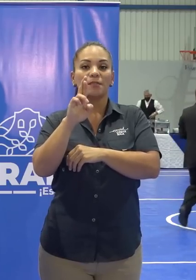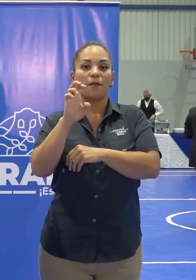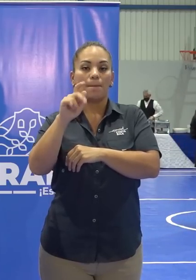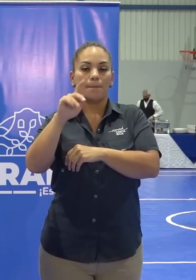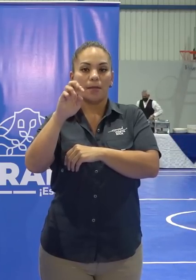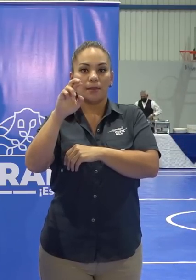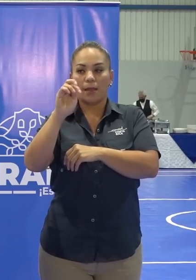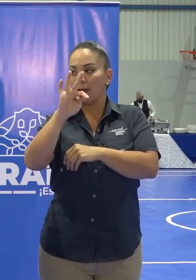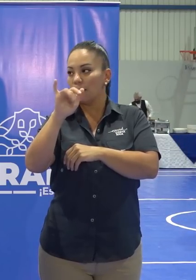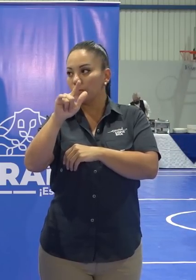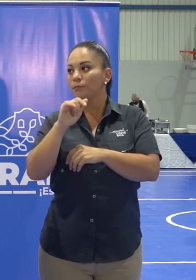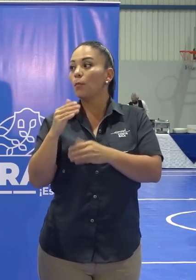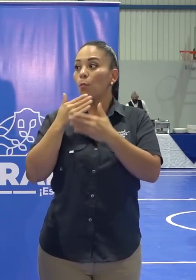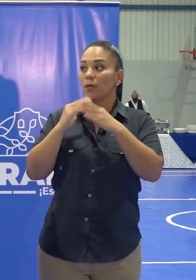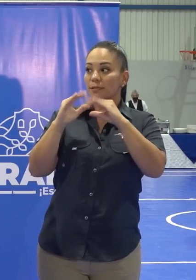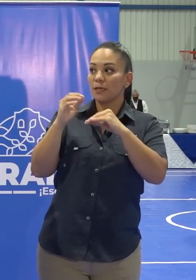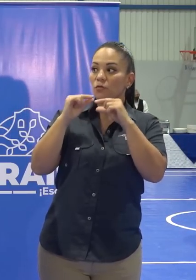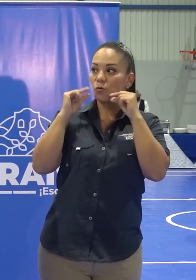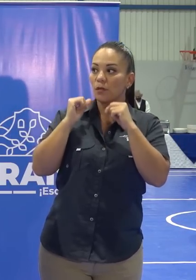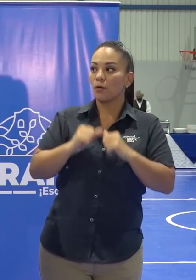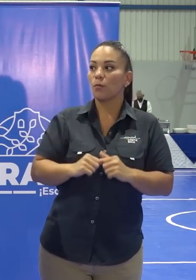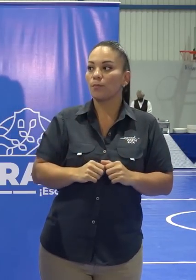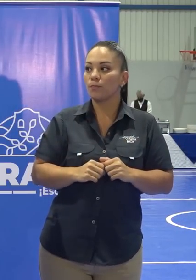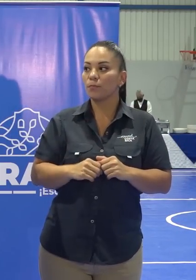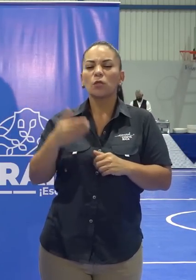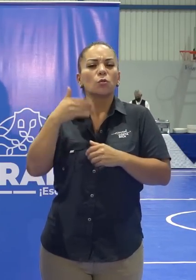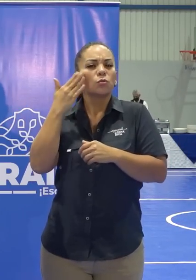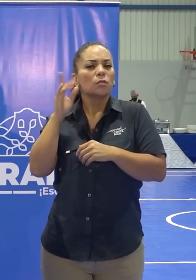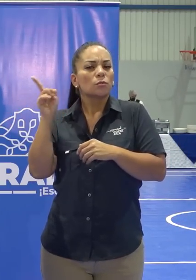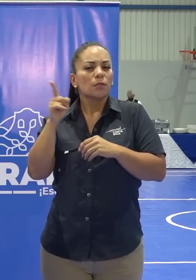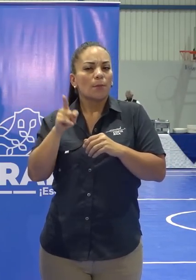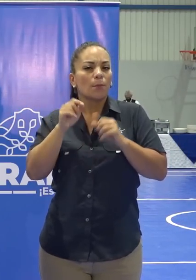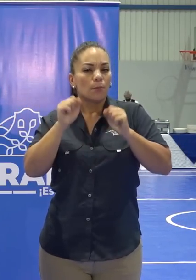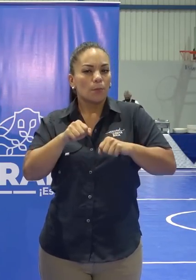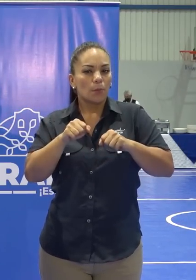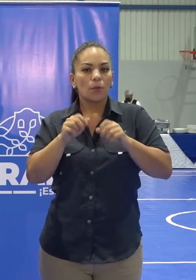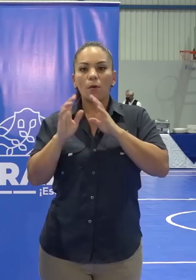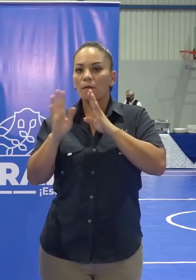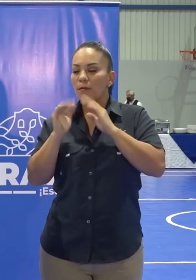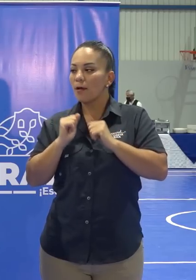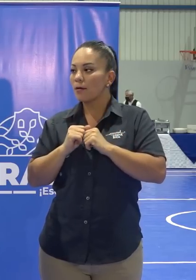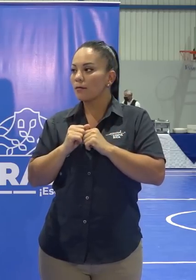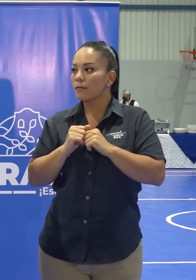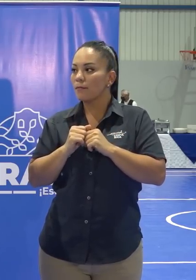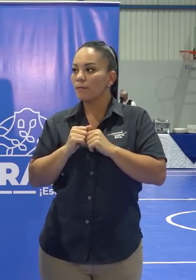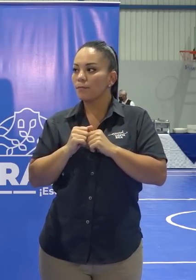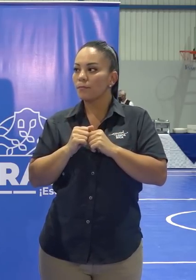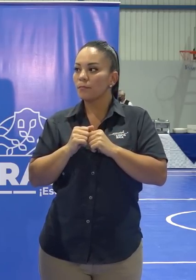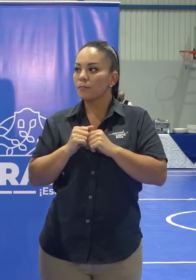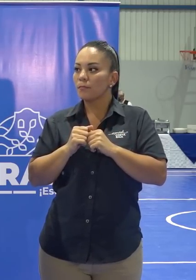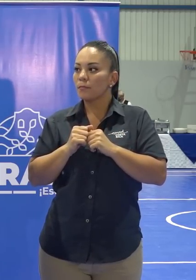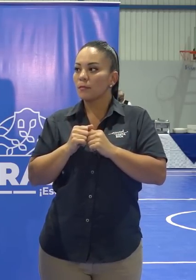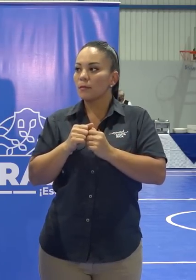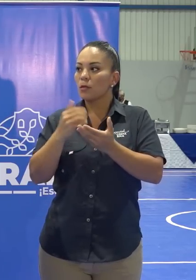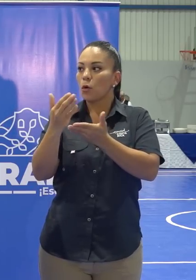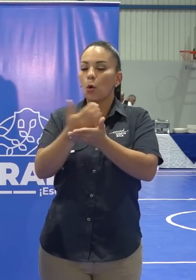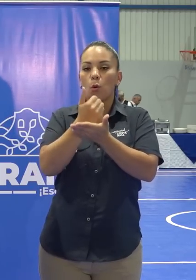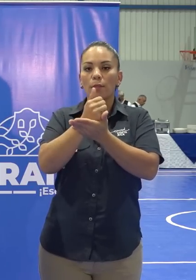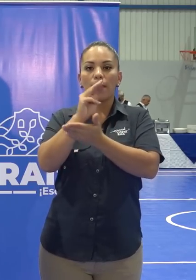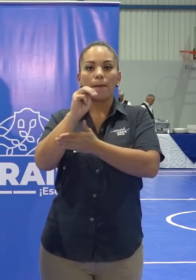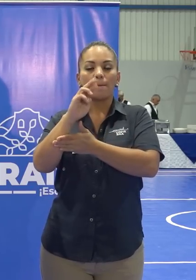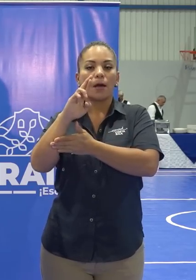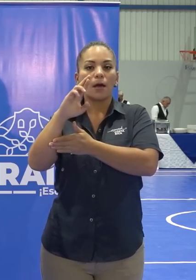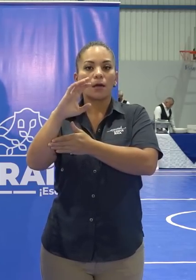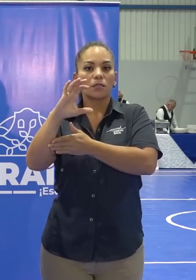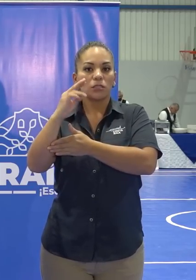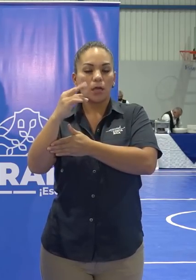Muchas gracias. Don Rodrigo, buenas tardes. No sé si han podido hablar si la puesta en marcha del cobro del marchamo a partir del 1